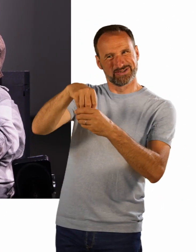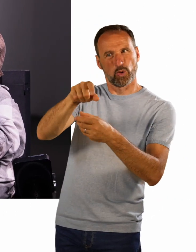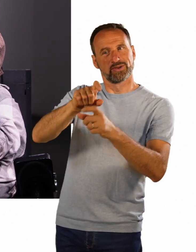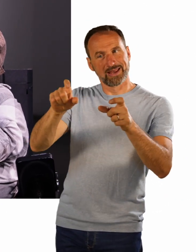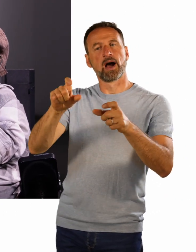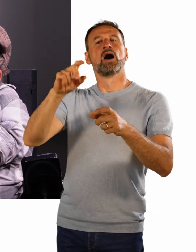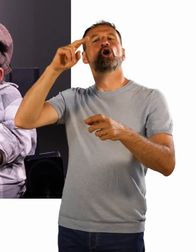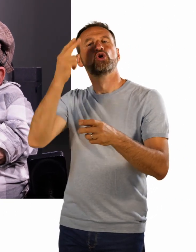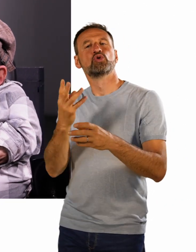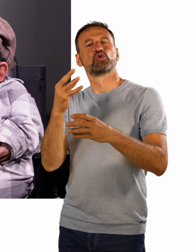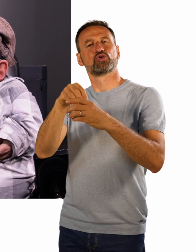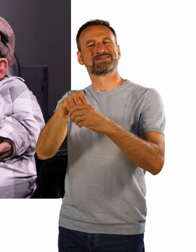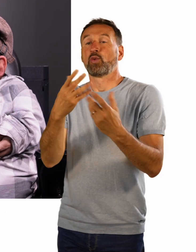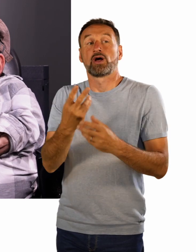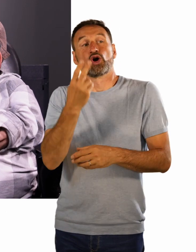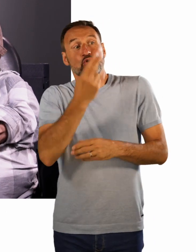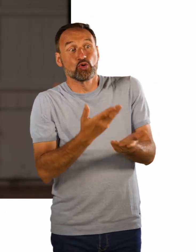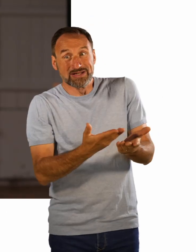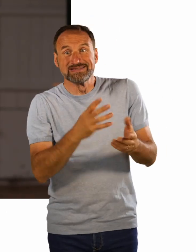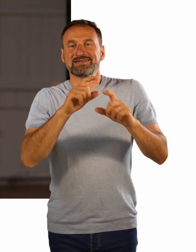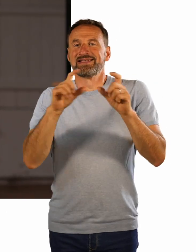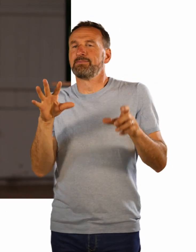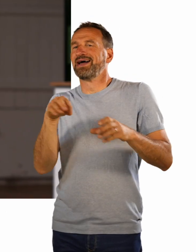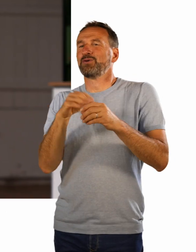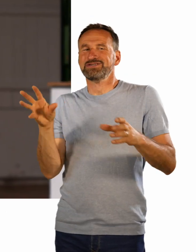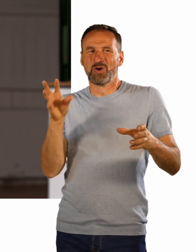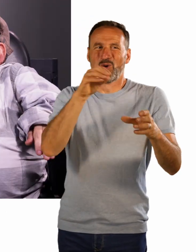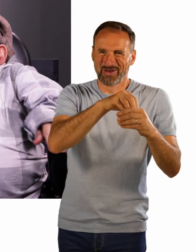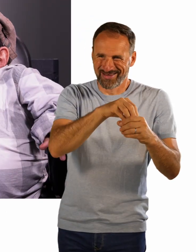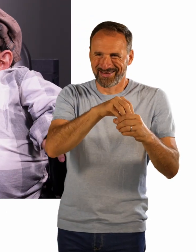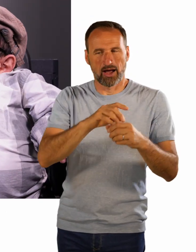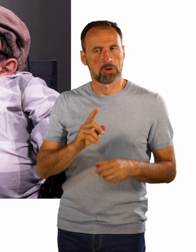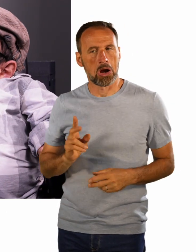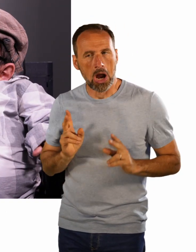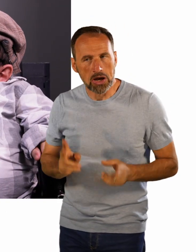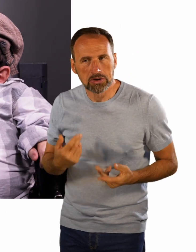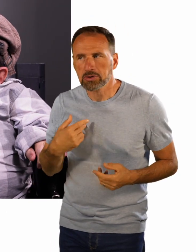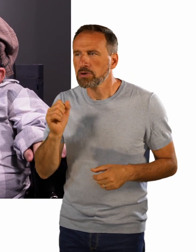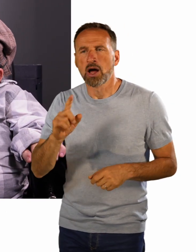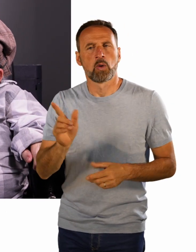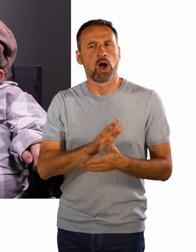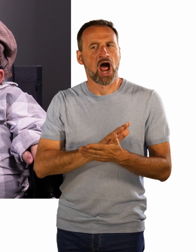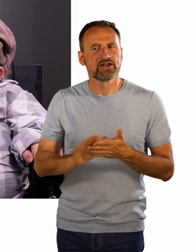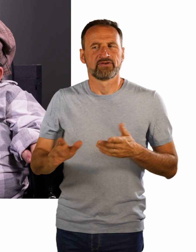Ahnung wie Wolfgang Schäuble, ein schwieriger Politiker zu werden, der nichts mit dem Thema Behinderung zu tun haben will.